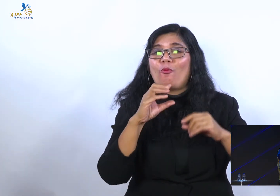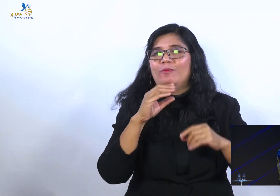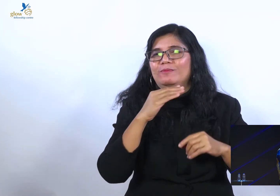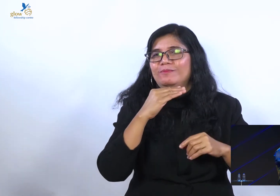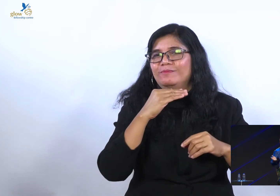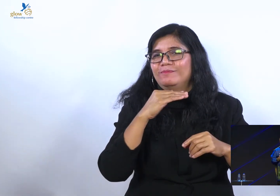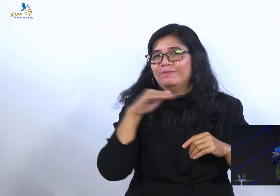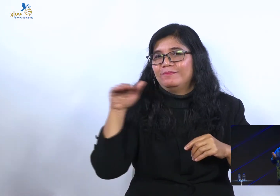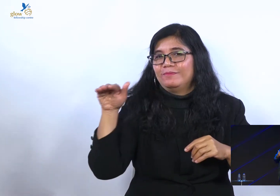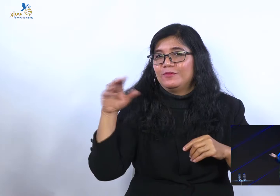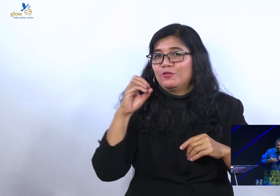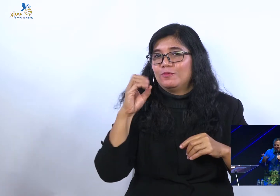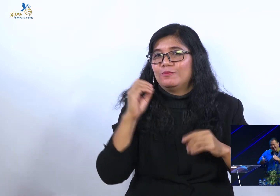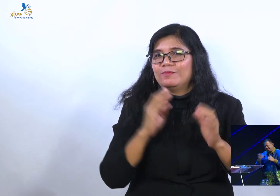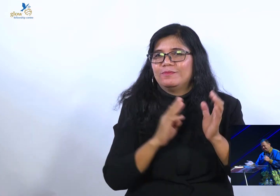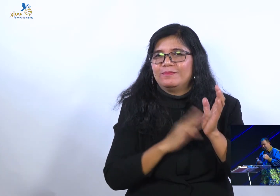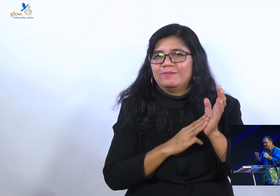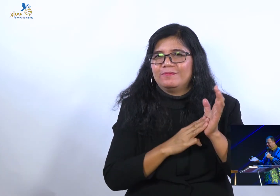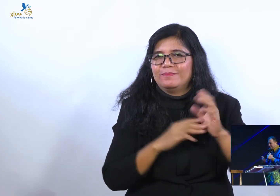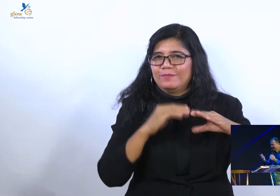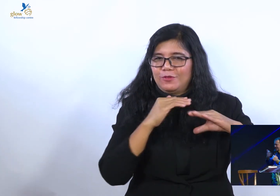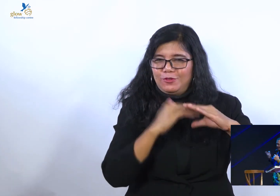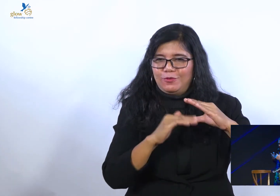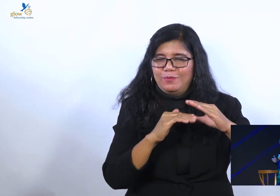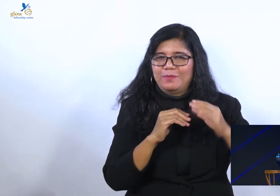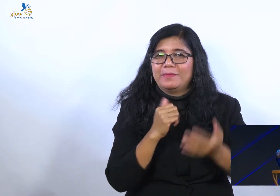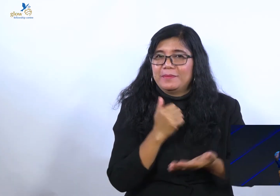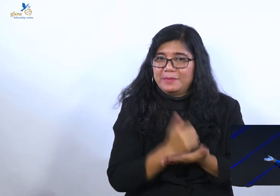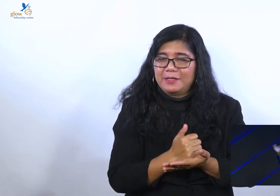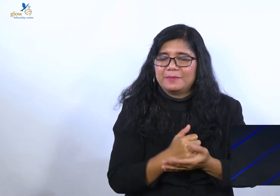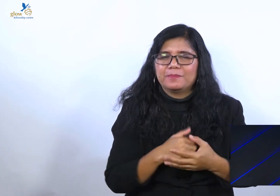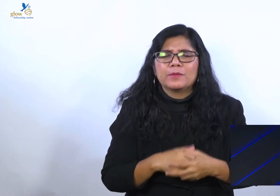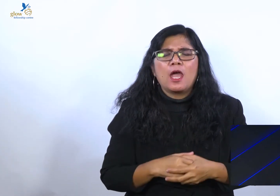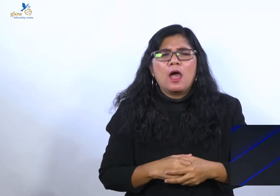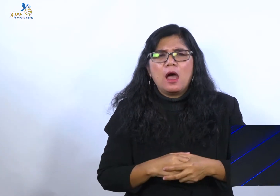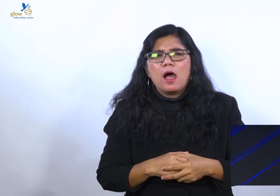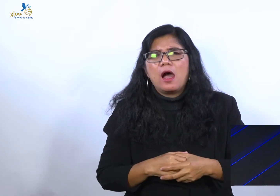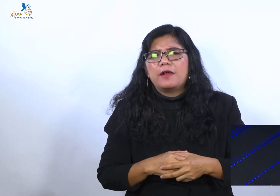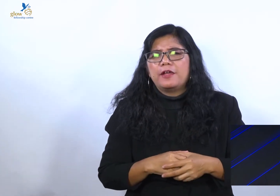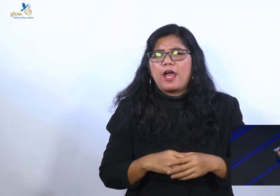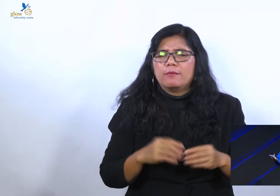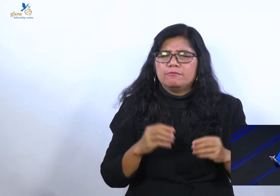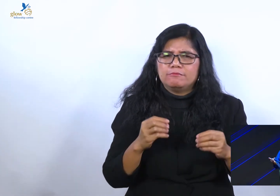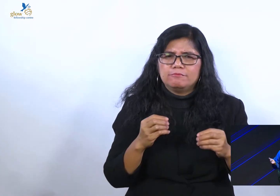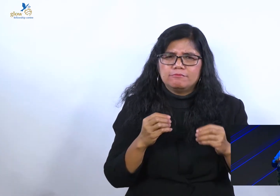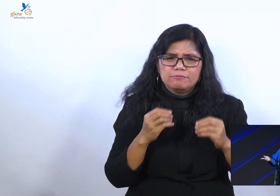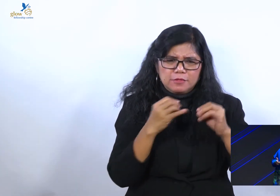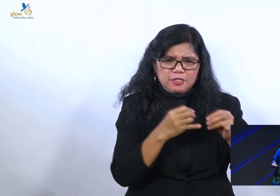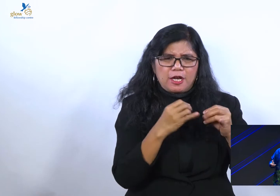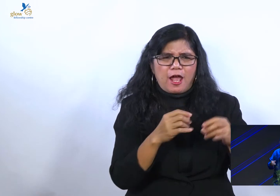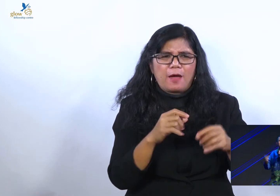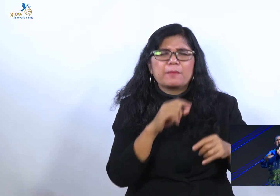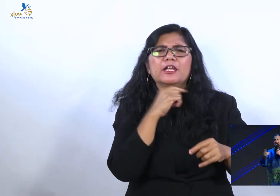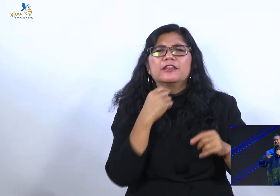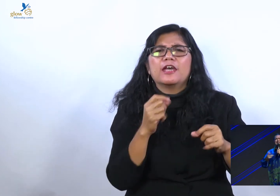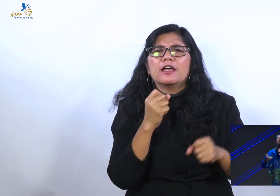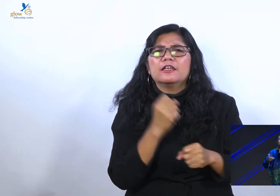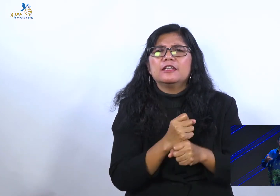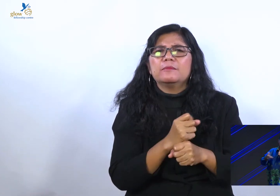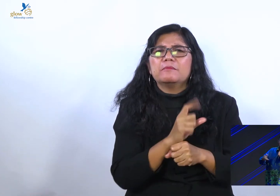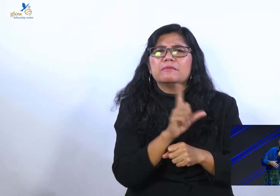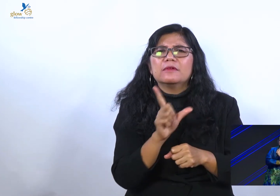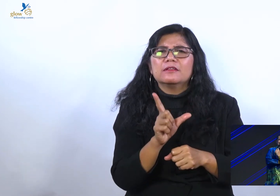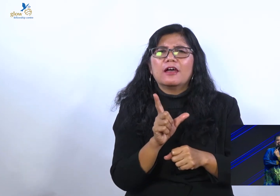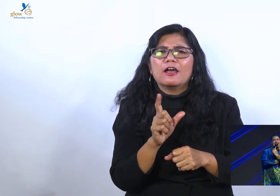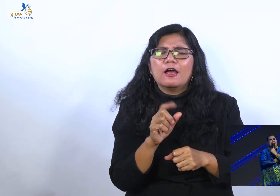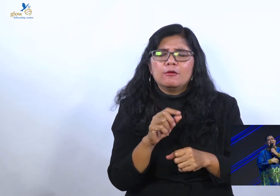sama lainnya. Saya kalau ada masalah sama hamba Tuhan atau apapun. Ada yang nyerang saya dan saya kenal. Saya telepon. Saya cari nomor teleponnya. Kita